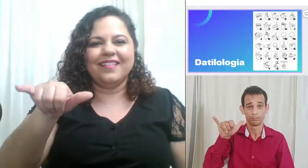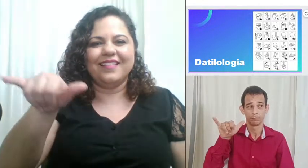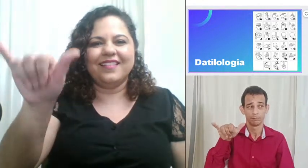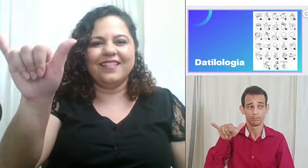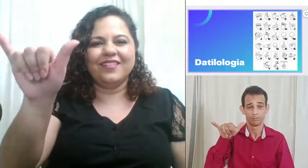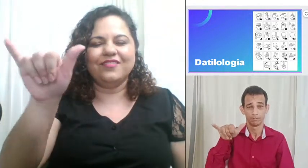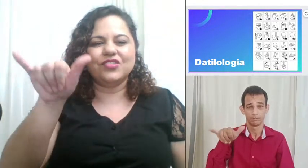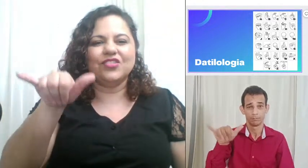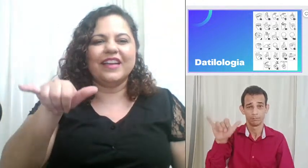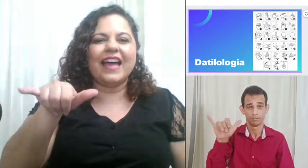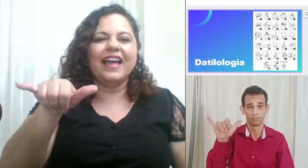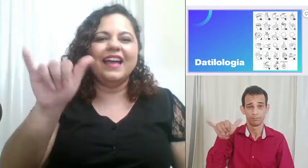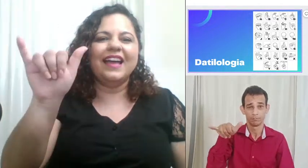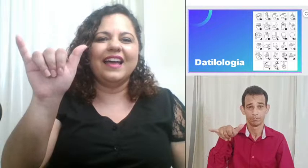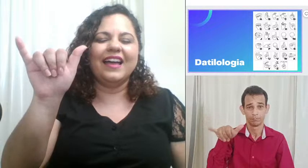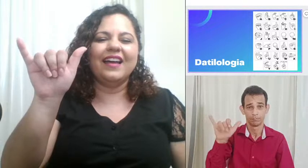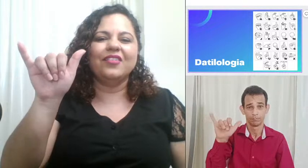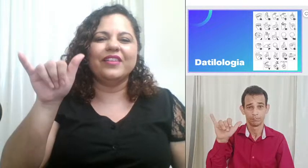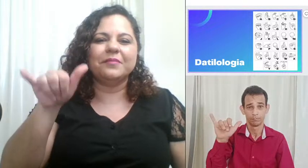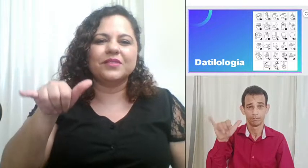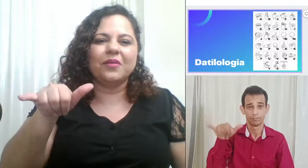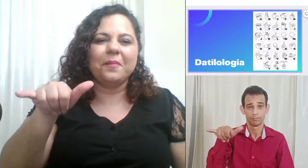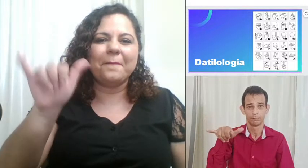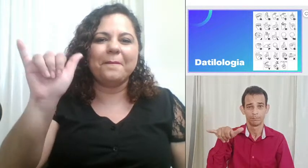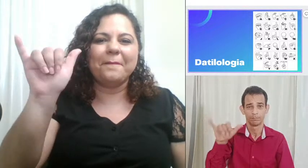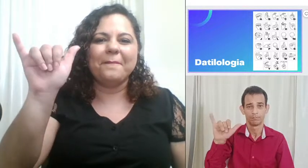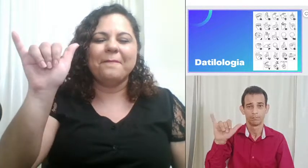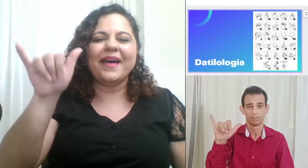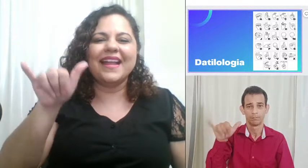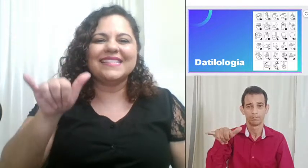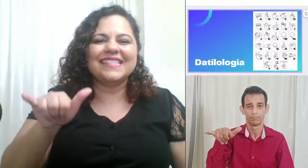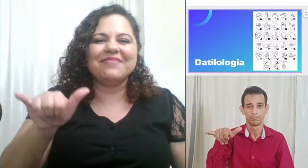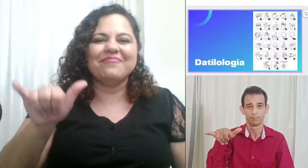vou jogar o Y para cima